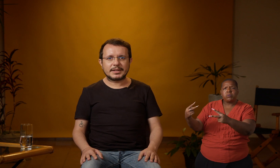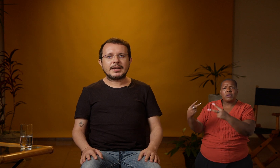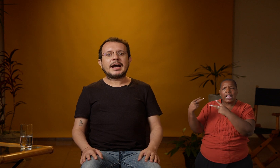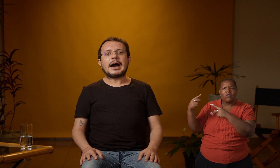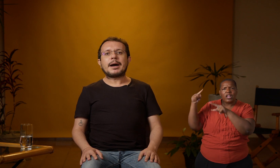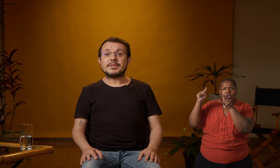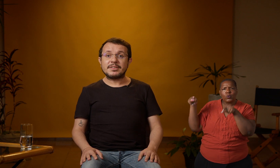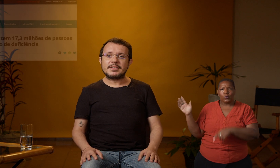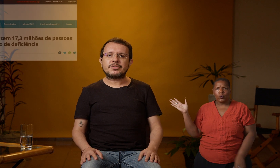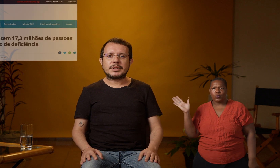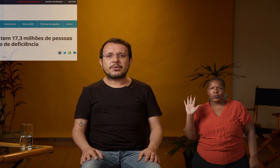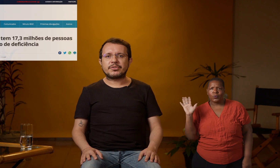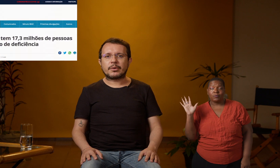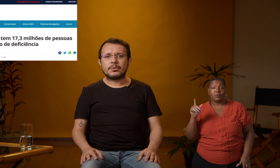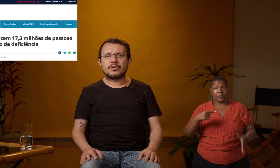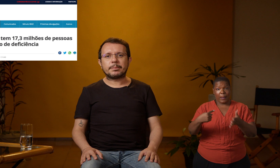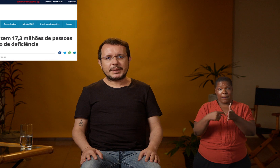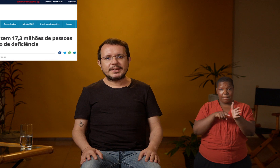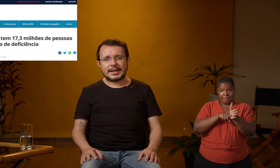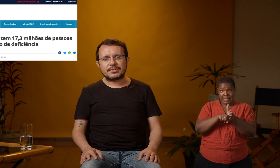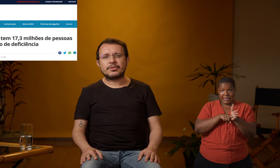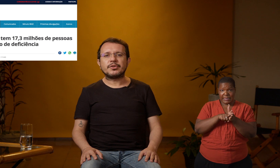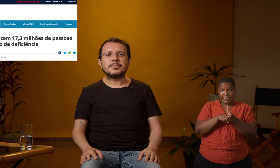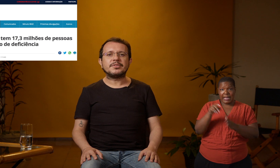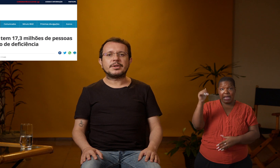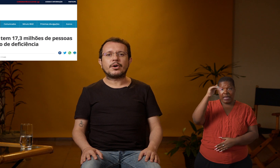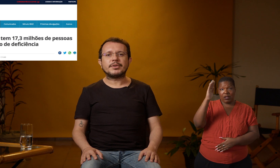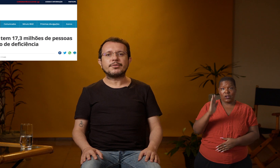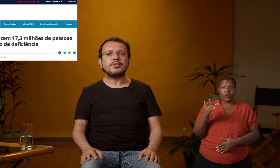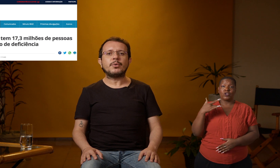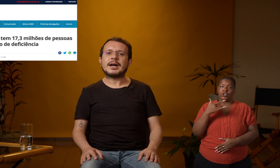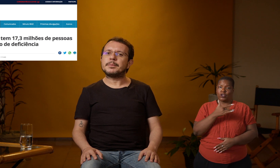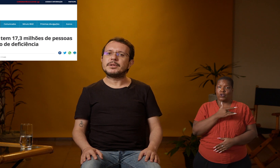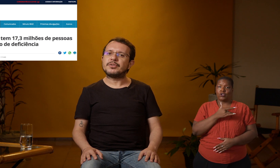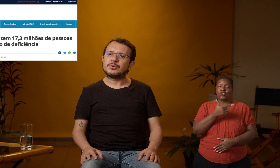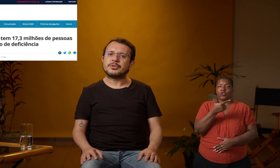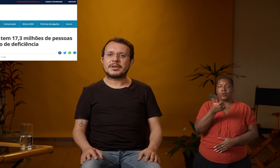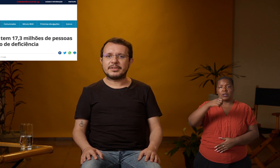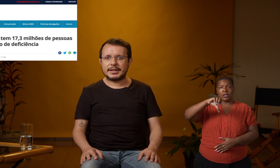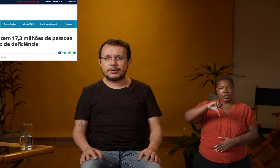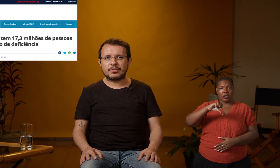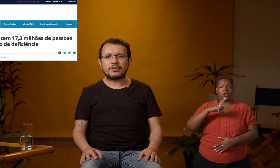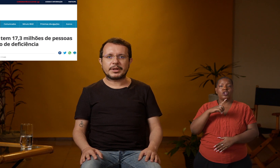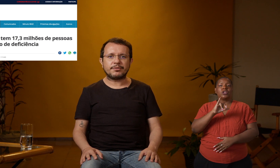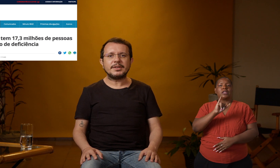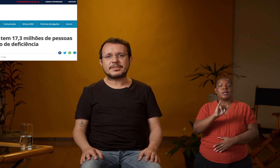A Pesquisa Nacional de Saúde, PNS, de 2019, que foi divulgada pelo Instituto Brasileiro de Geografia e